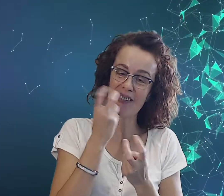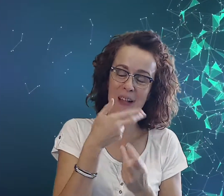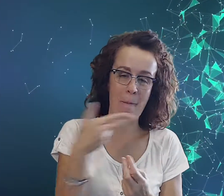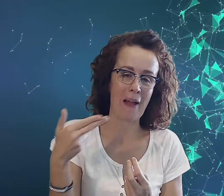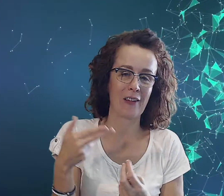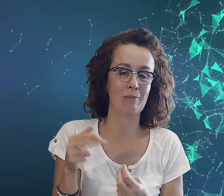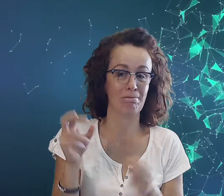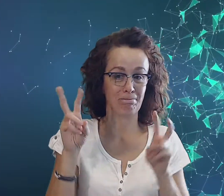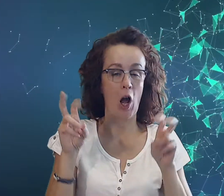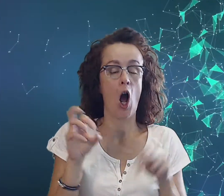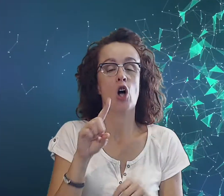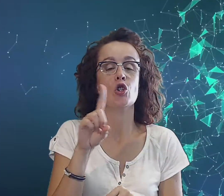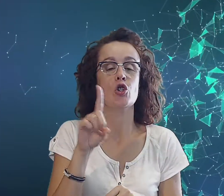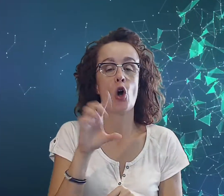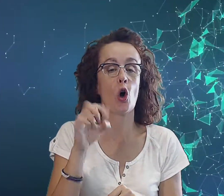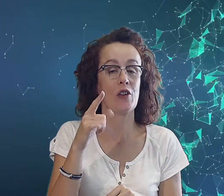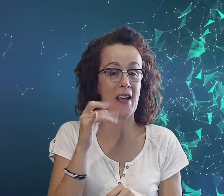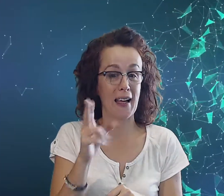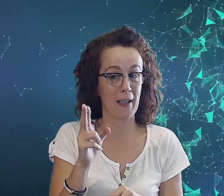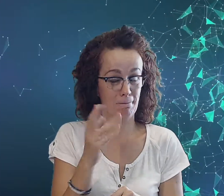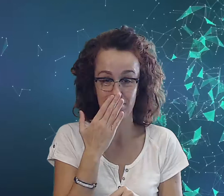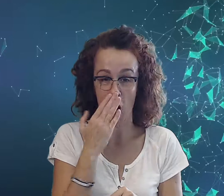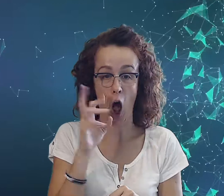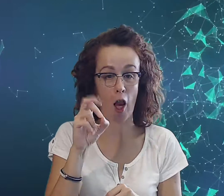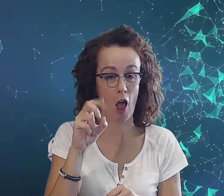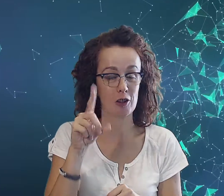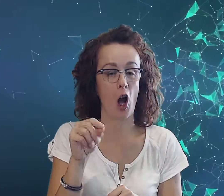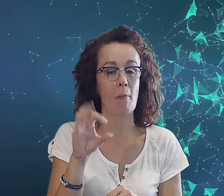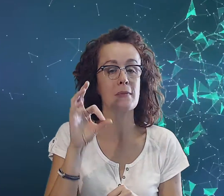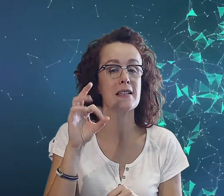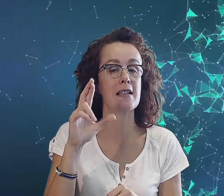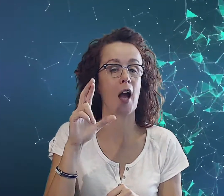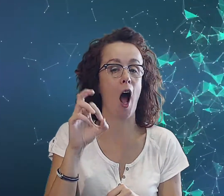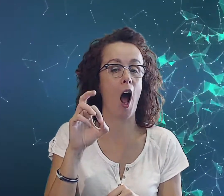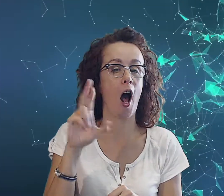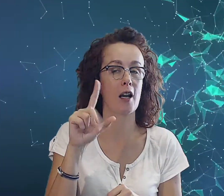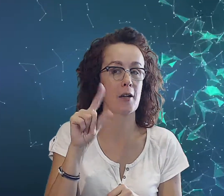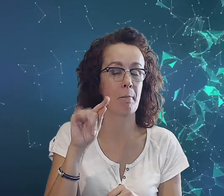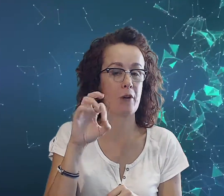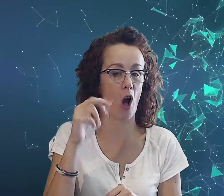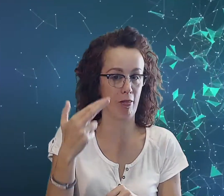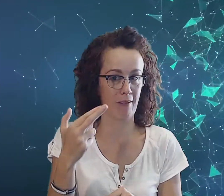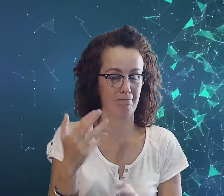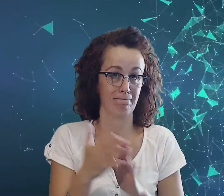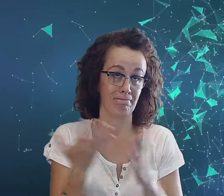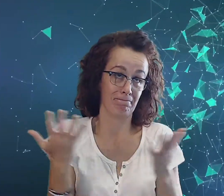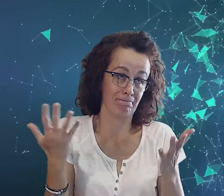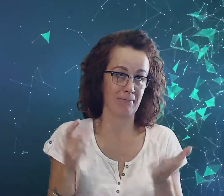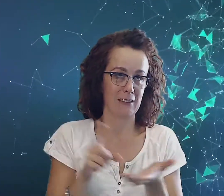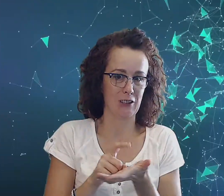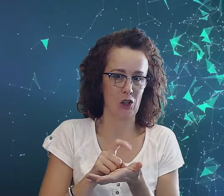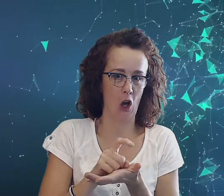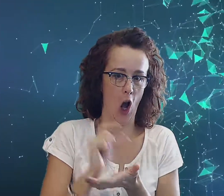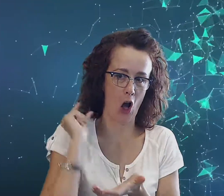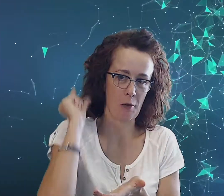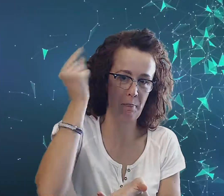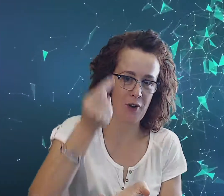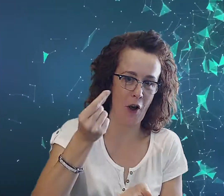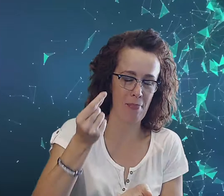temat. Jodjak, horoskop, skarpion. Skarpion,